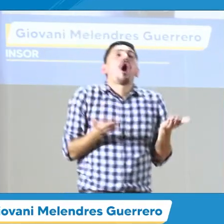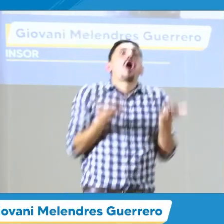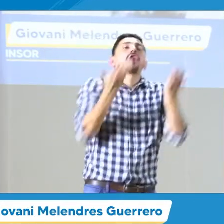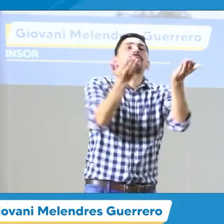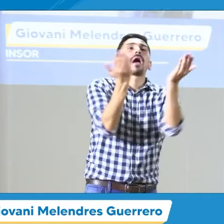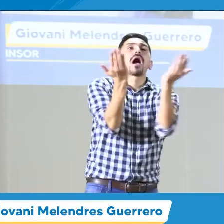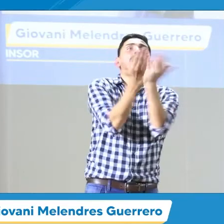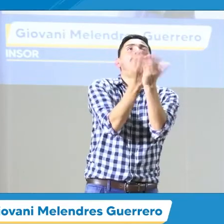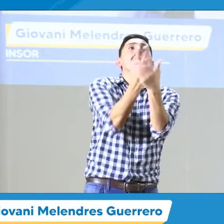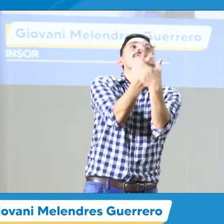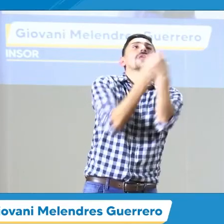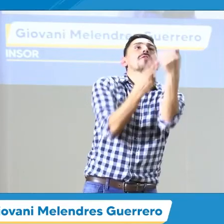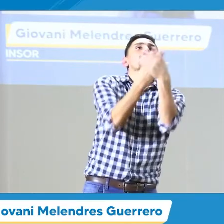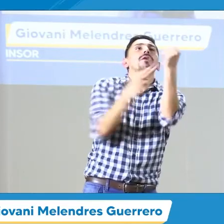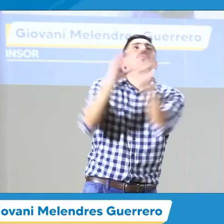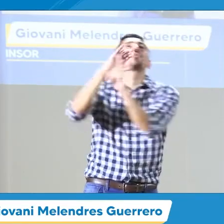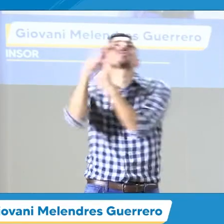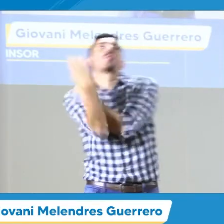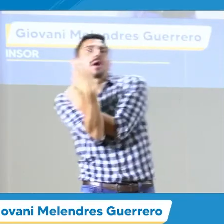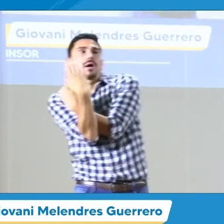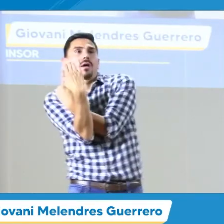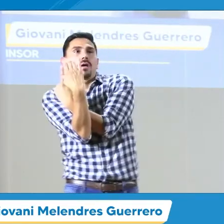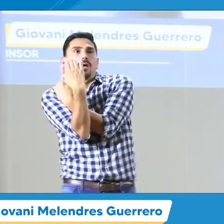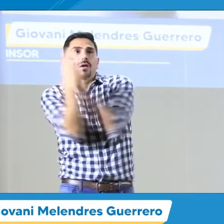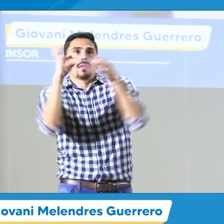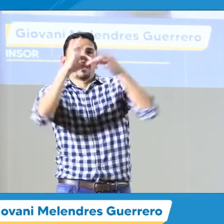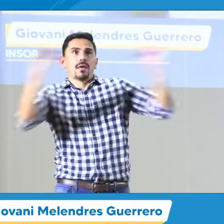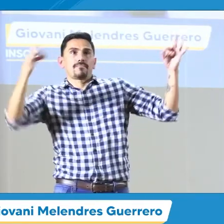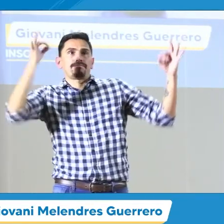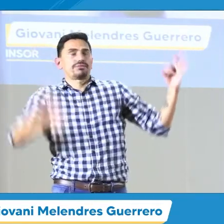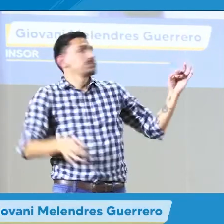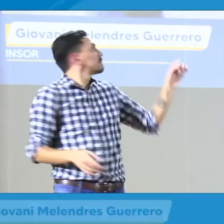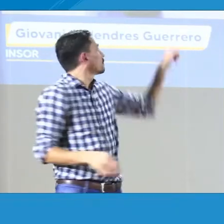Entonces, esta oferta es una educación bilingüe bicultural.